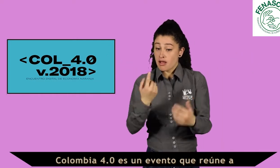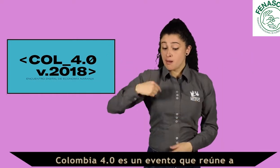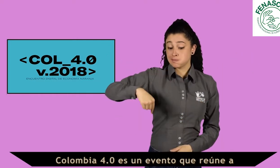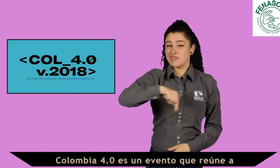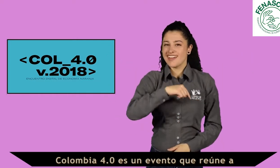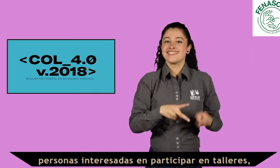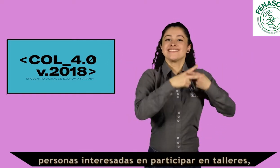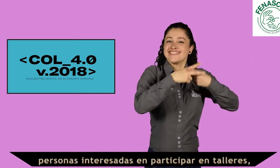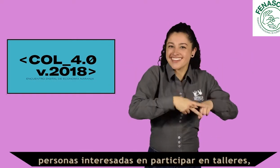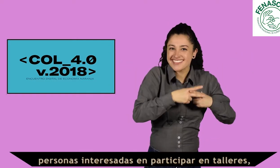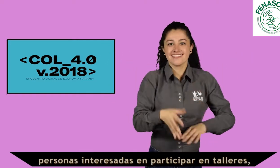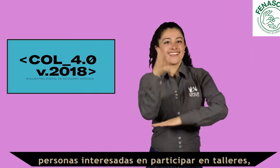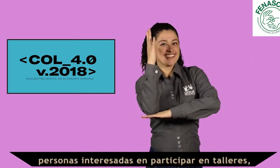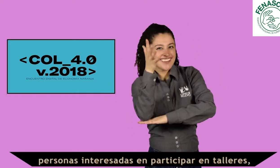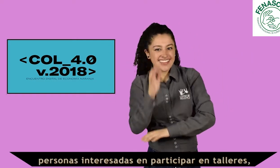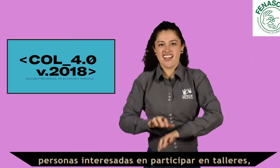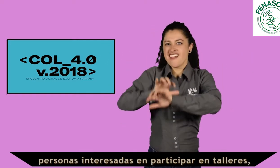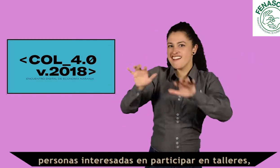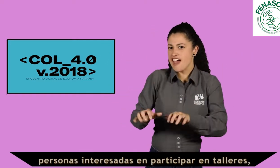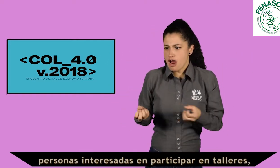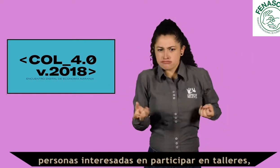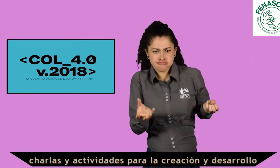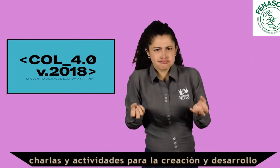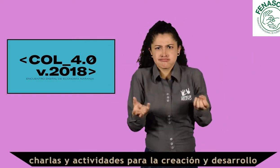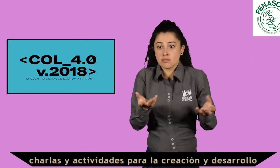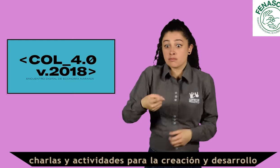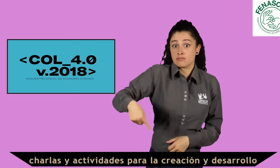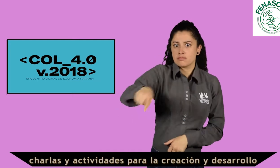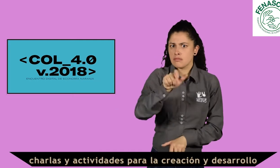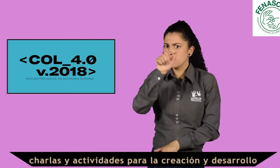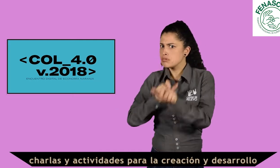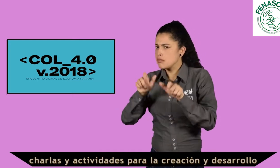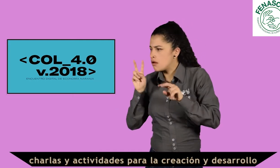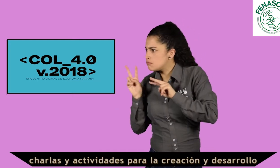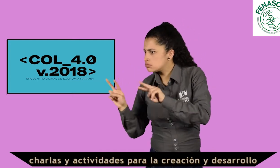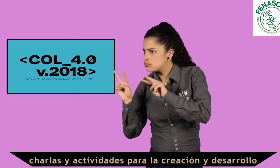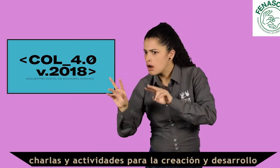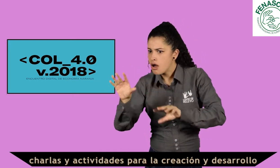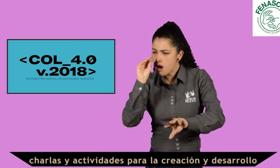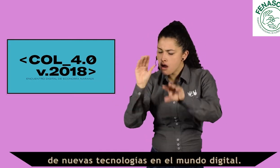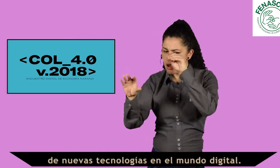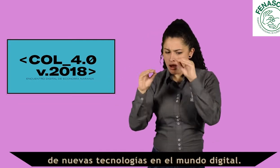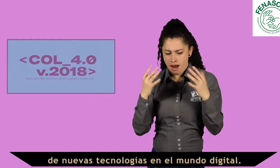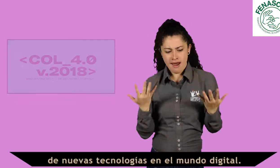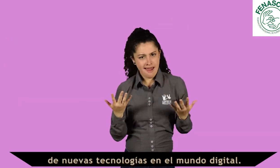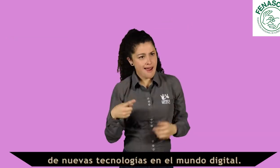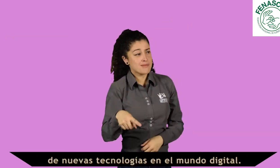a personas interesadas en participar en talleres, charlas y actividades para la creación y desarrollo de nuevas tecnologías en el mundo